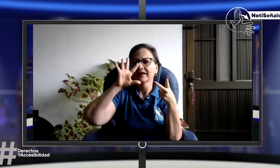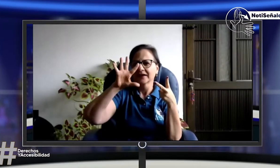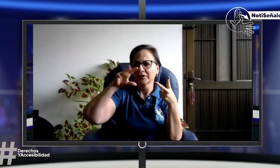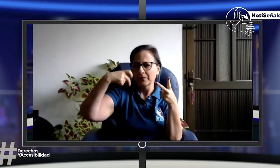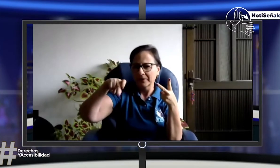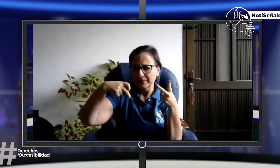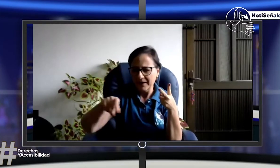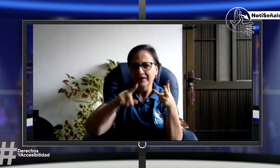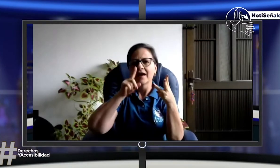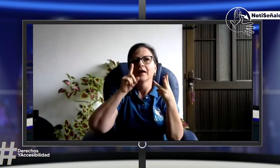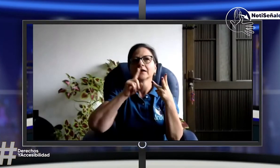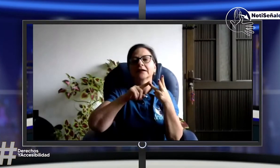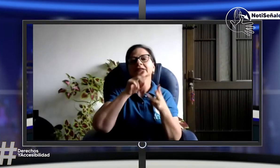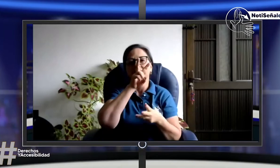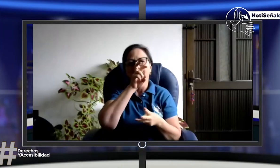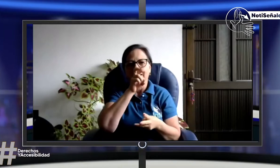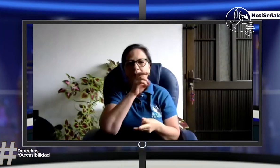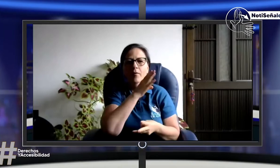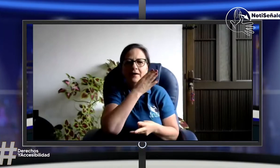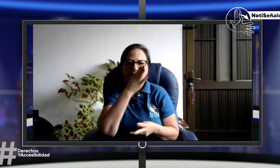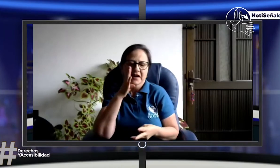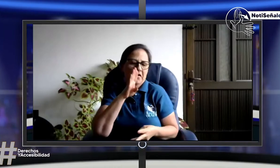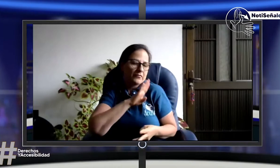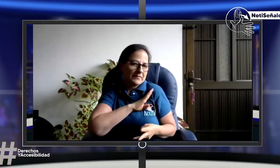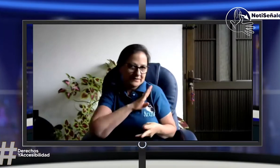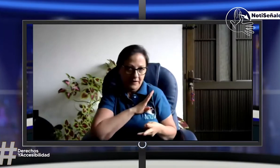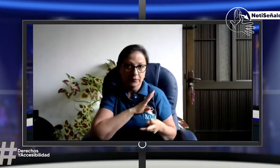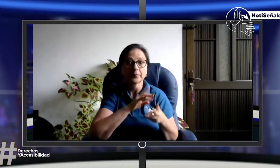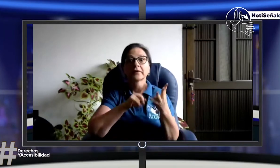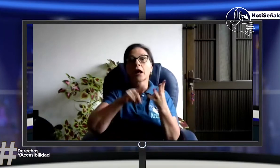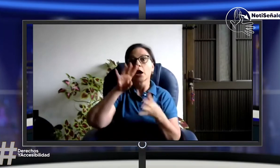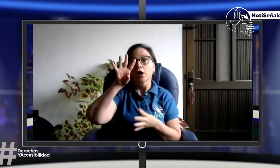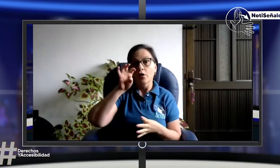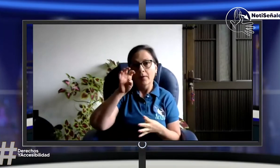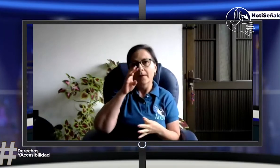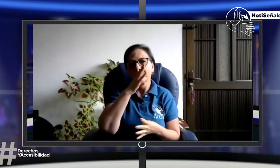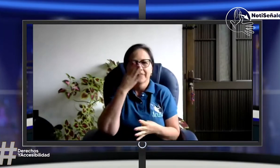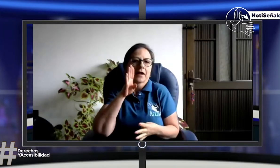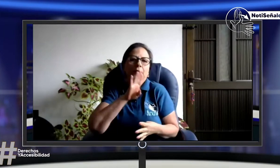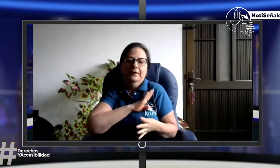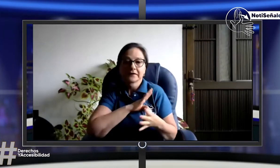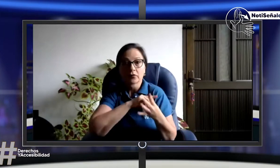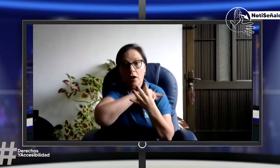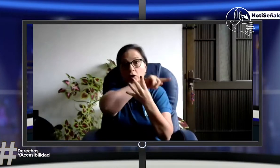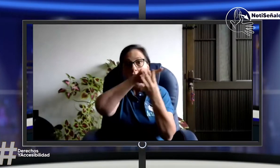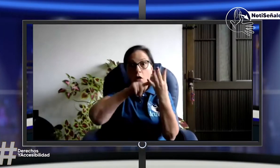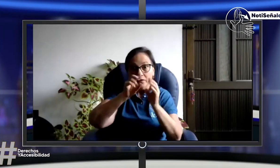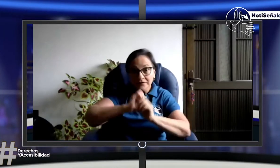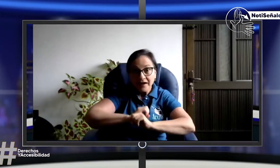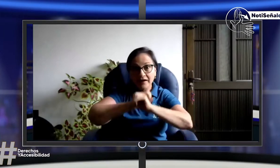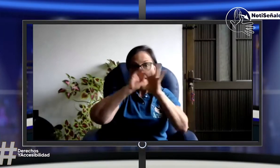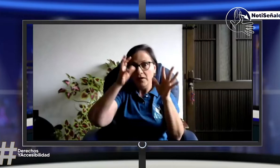variaciones lingüísticas y también estas pruebas a ver pruebas que se dan en distintos grados de primaria y bachillerato.